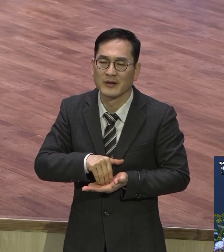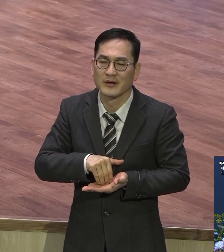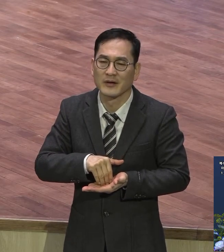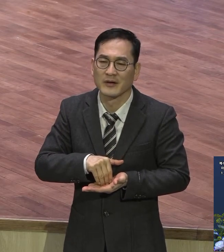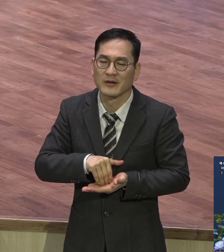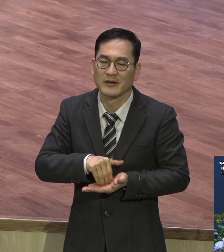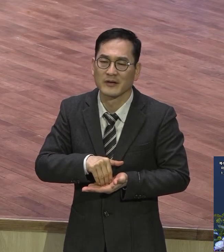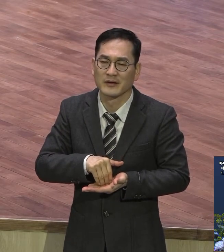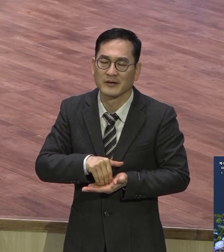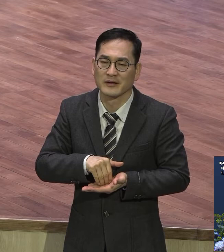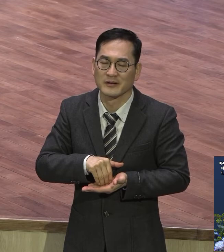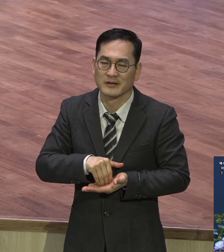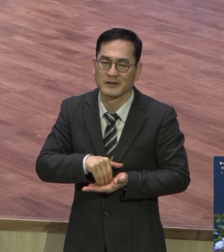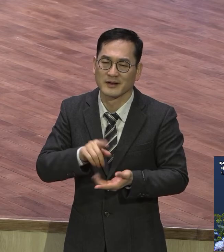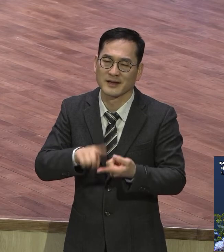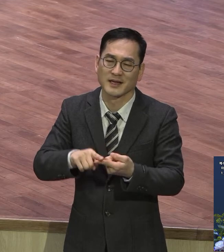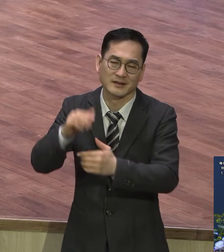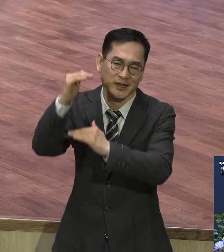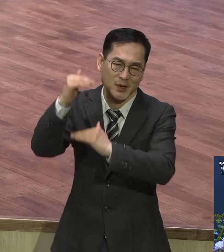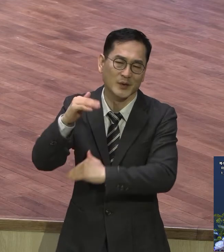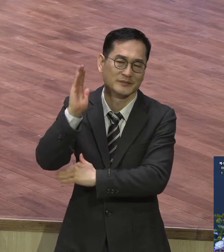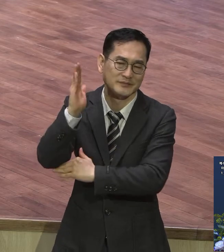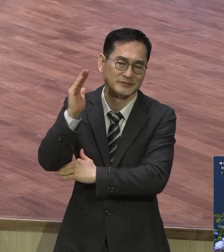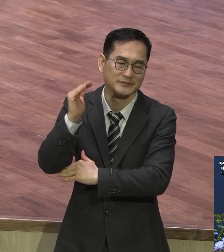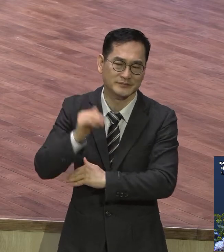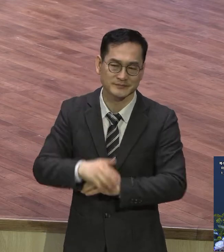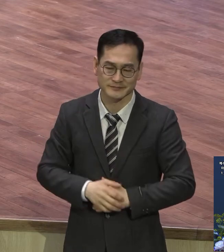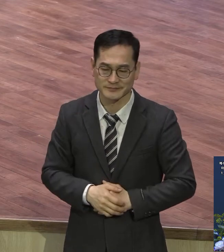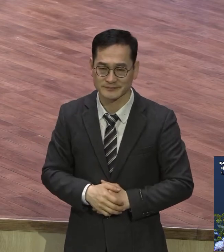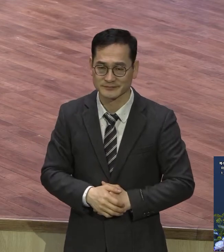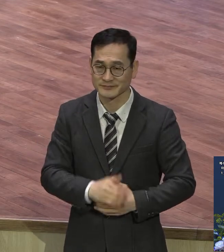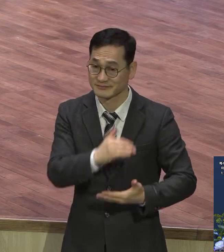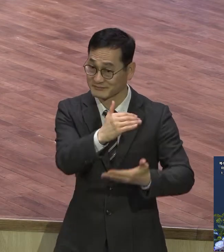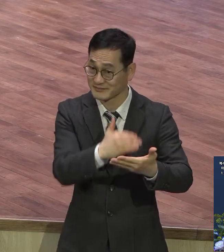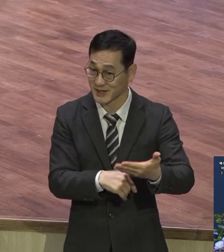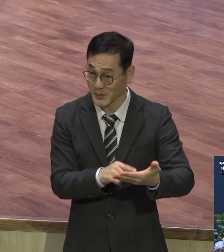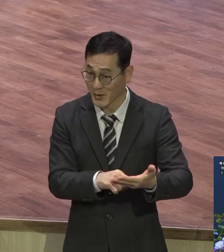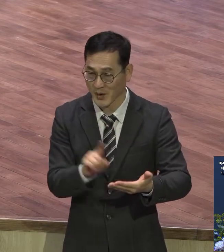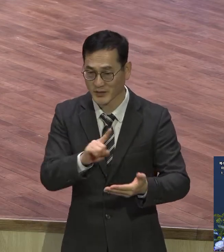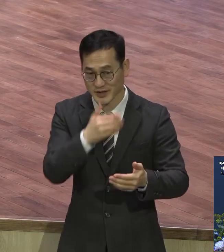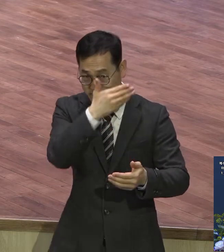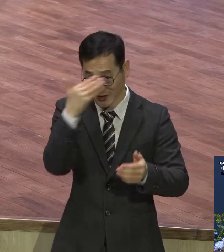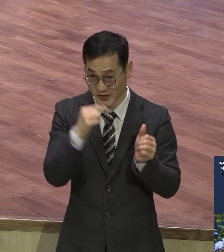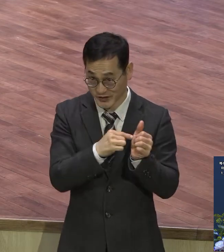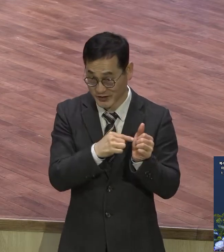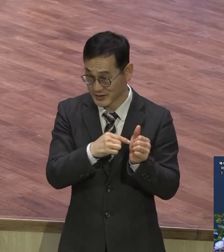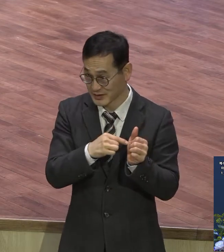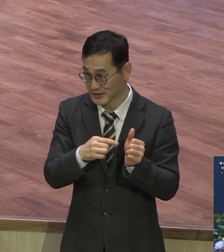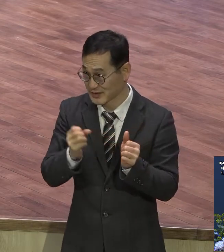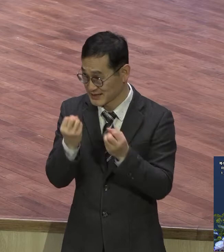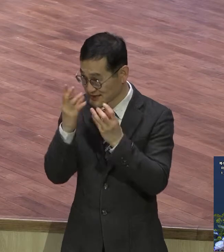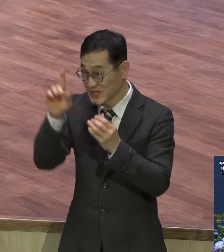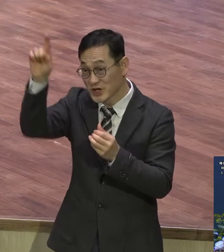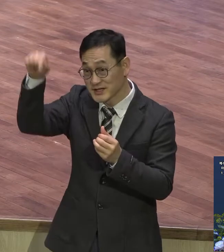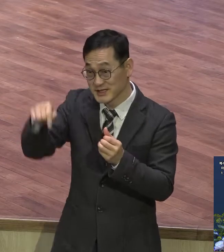썼더라고요 서로는 뭐라고 썼냐 보니까 한 청년이 신천지에서 빠져나왔어요 아 2단이구나